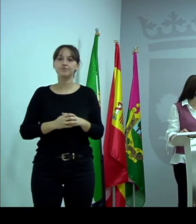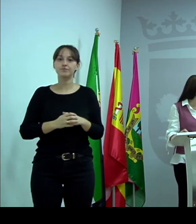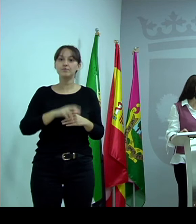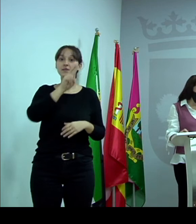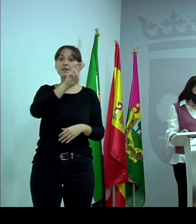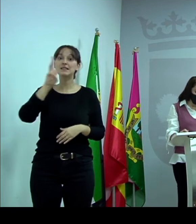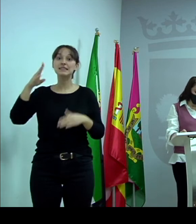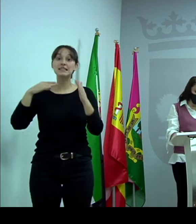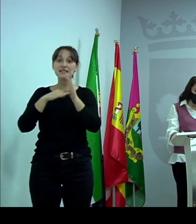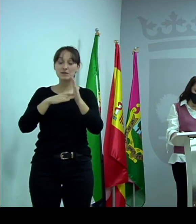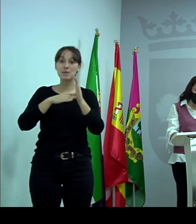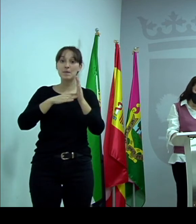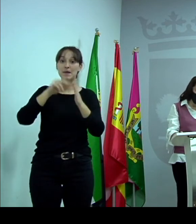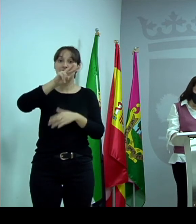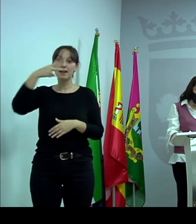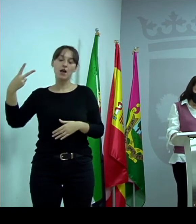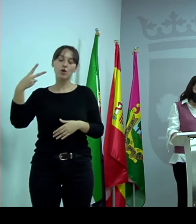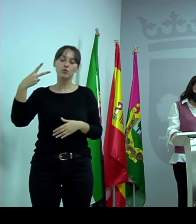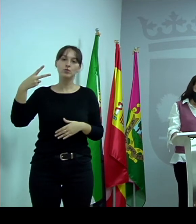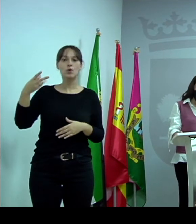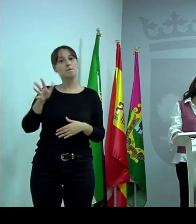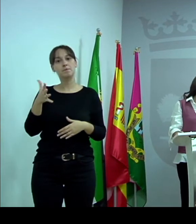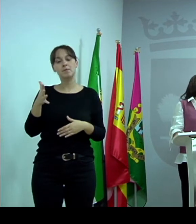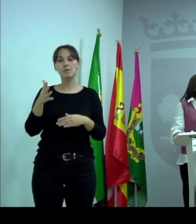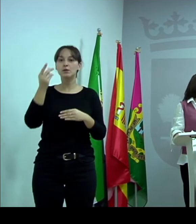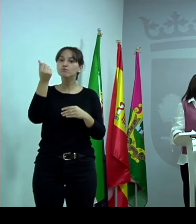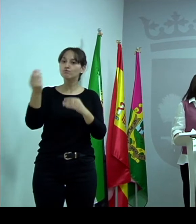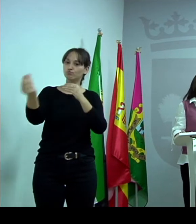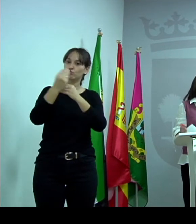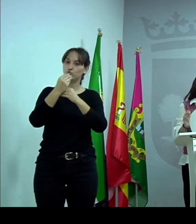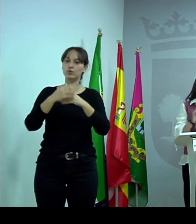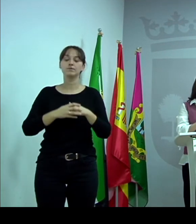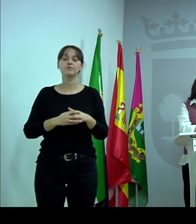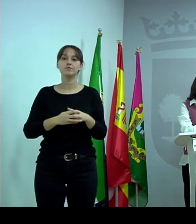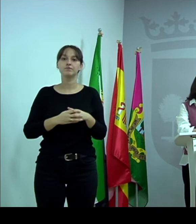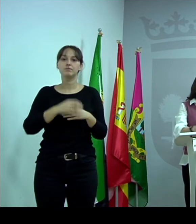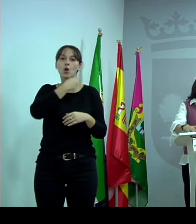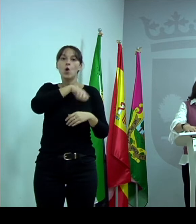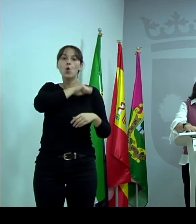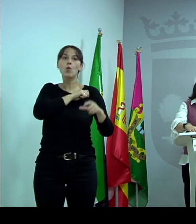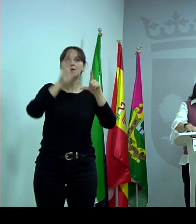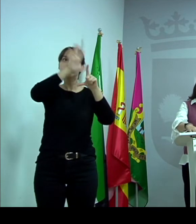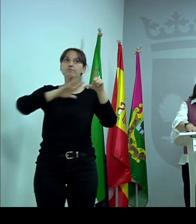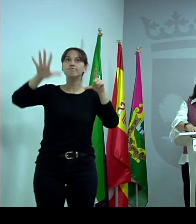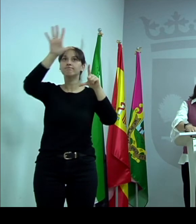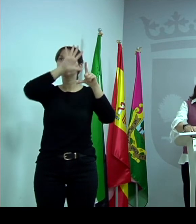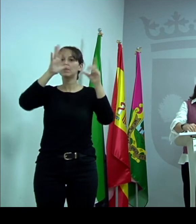23.250 euros, que son del pacto de Estado, ¿vale?, del pacto de Estado contra la violencia.